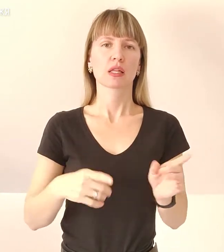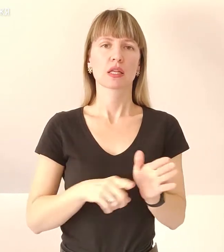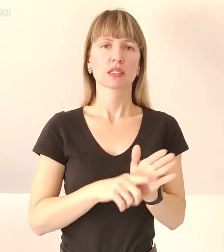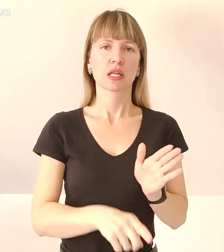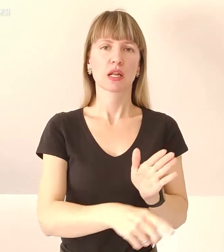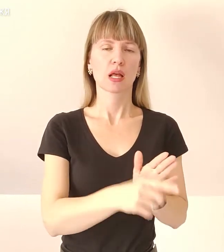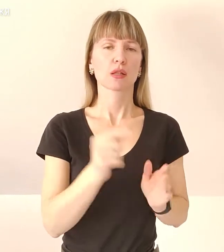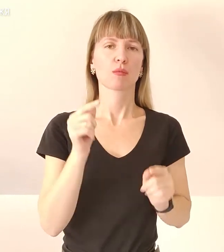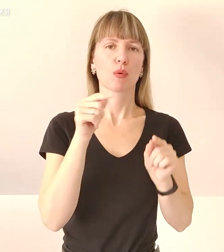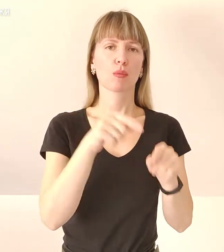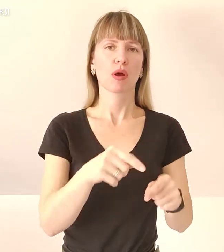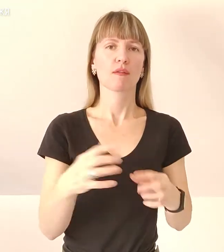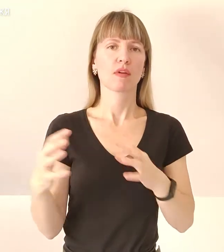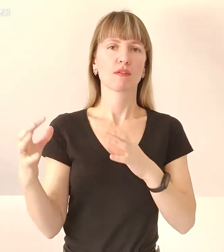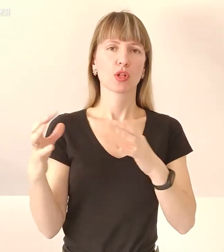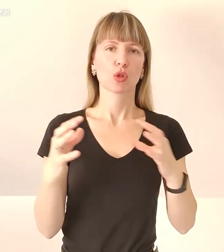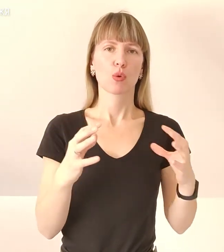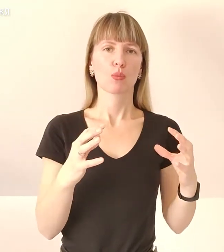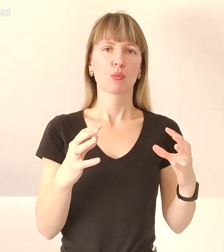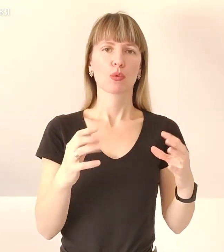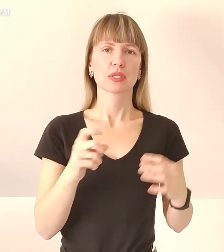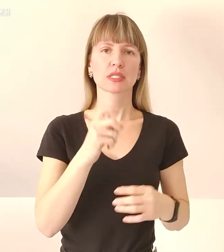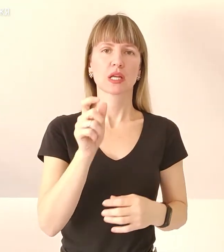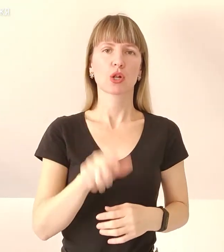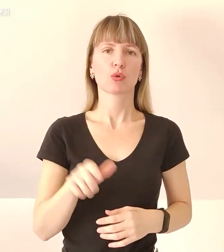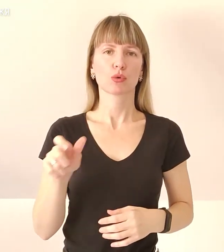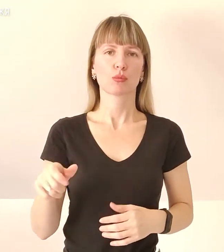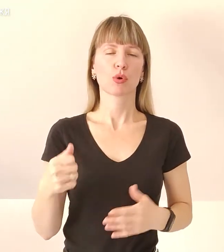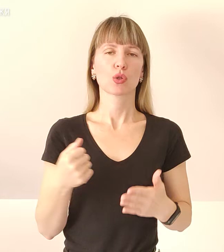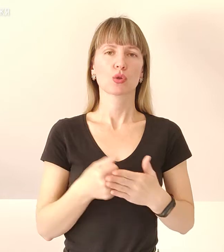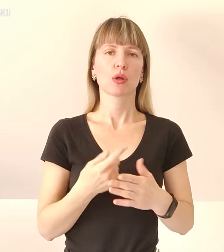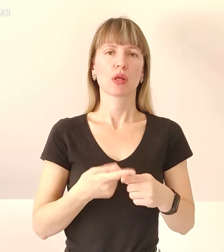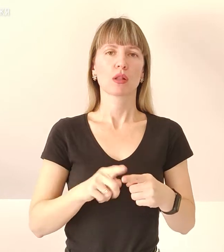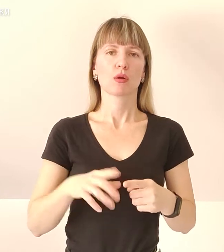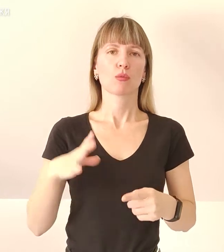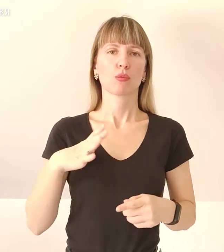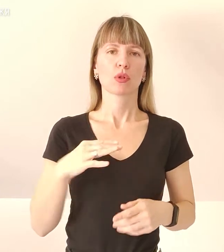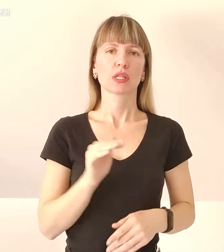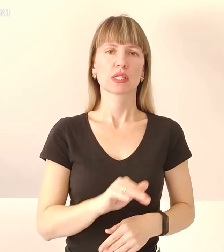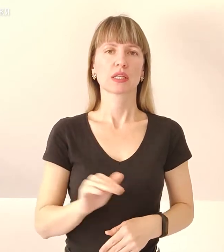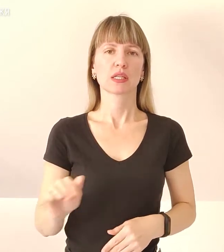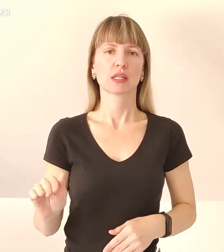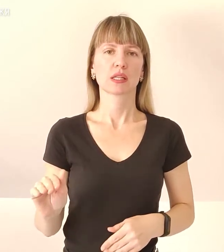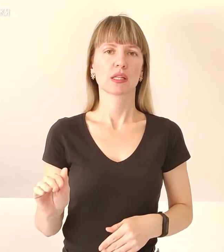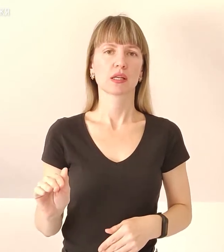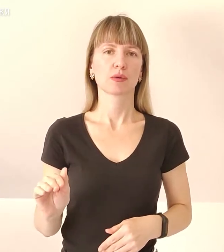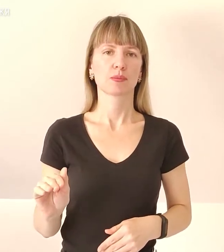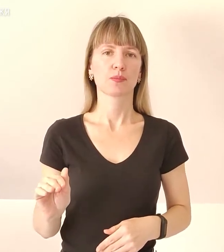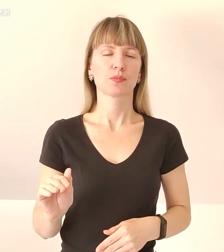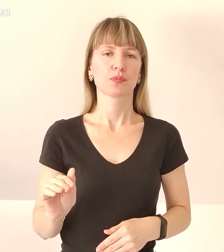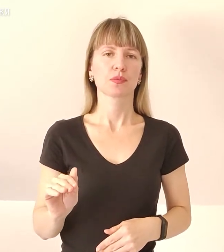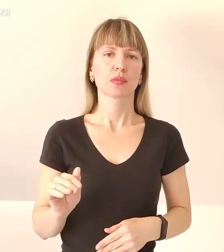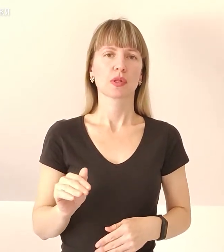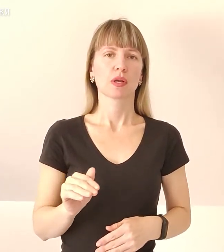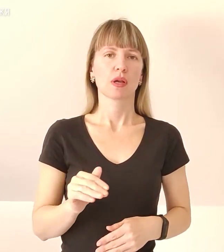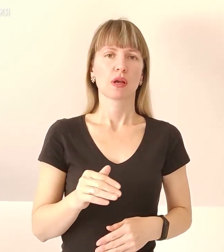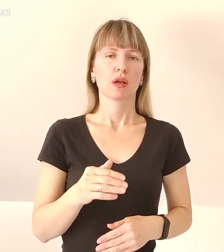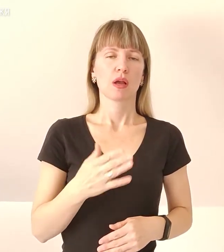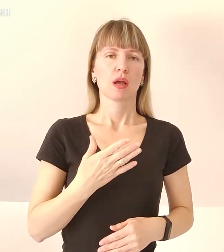потрапили в автобус з людьми, в якому до того ж були діти. Тіла лежать на вулиці, стріляють